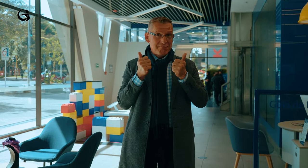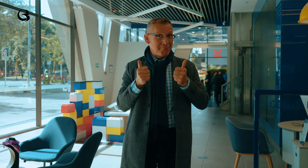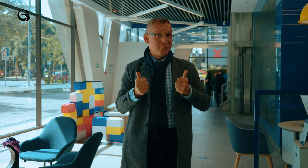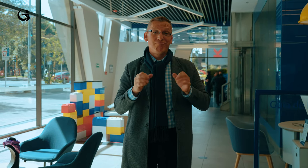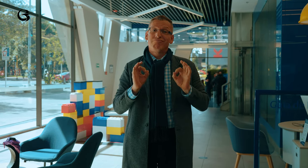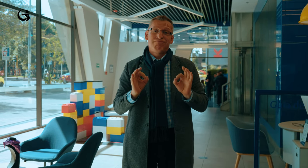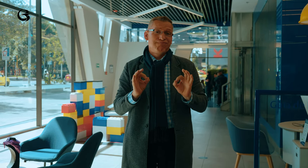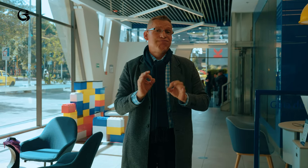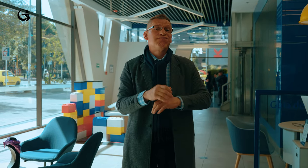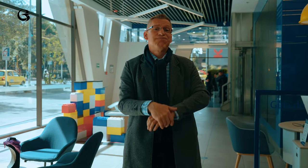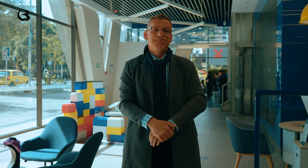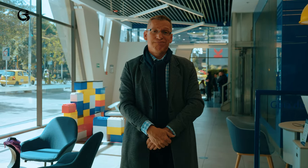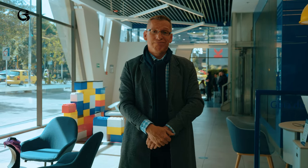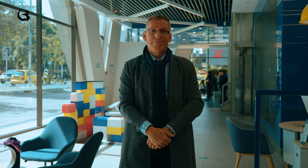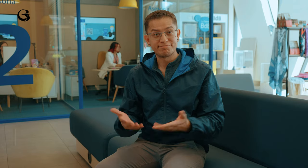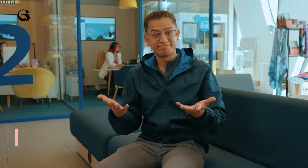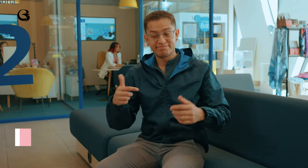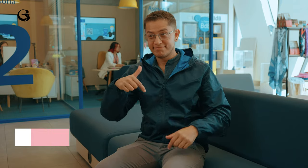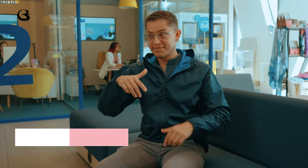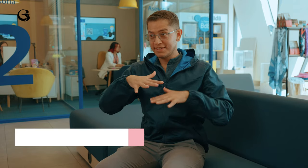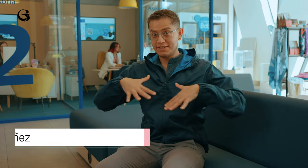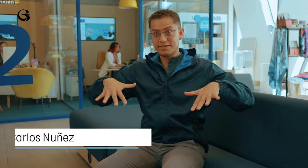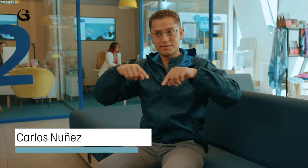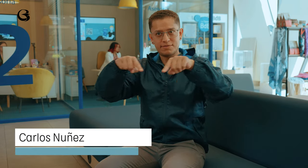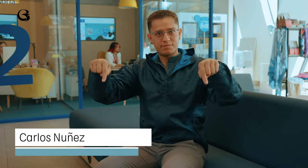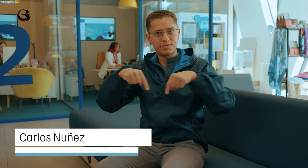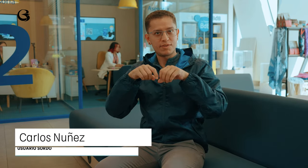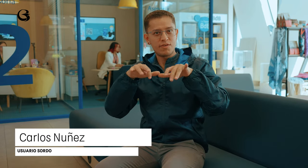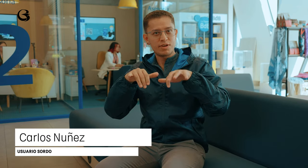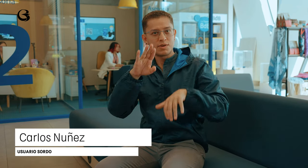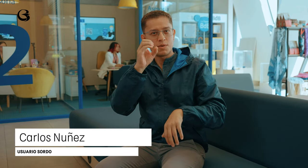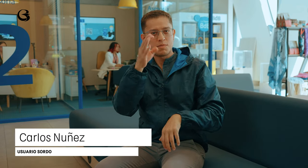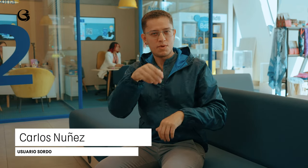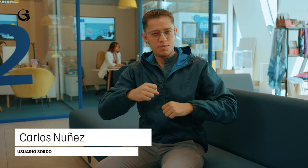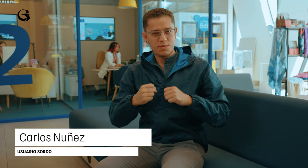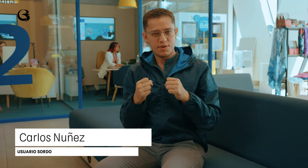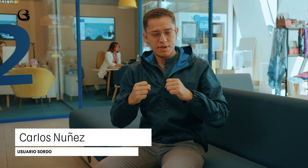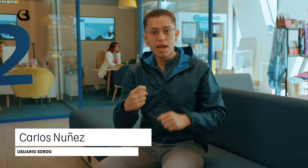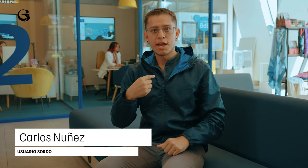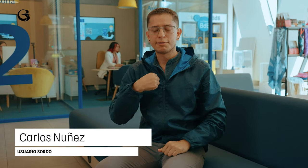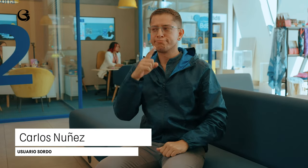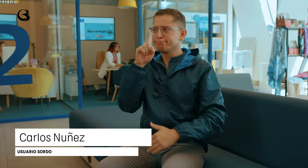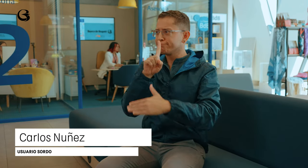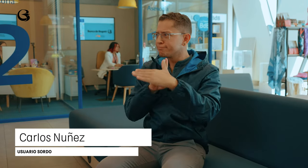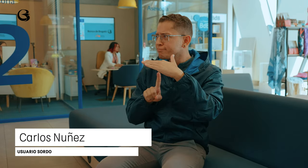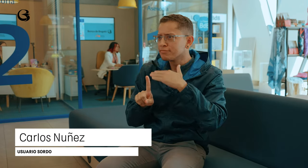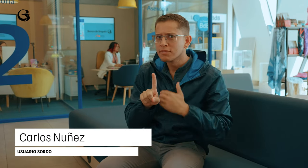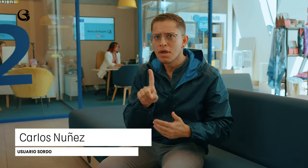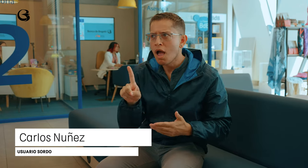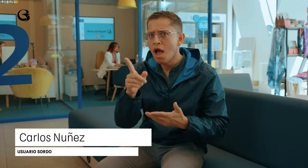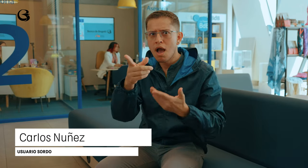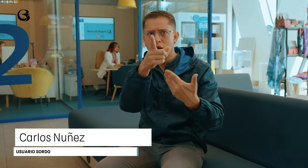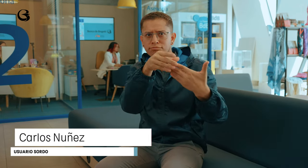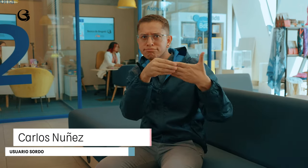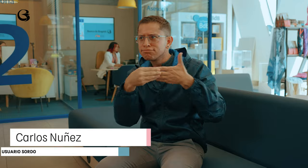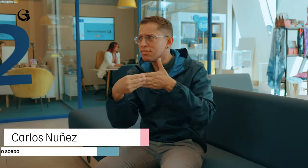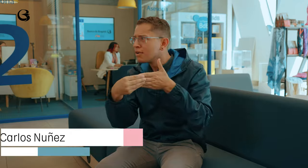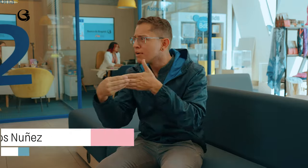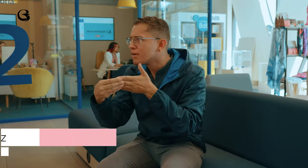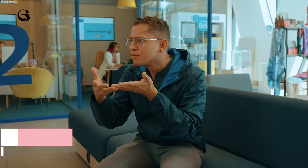fundamental. Bien, me encuentro aquí en las oficinas del Banco de Bogotá y ha sido una buena experiencia.